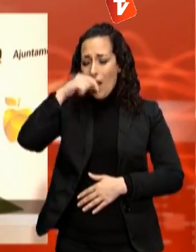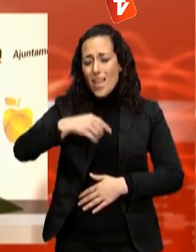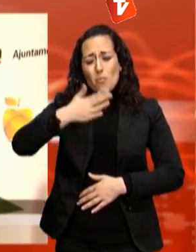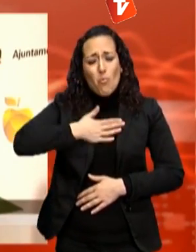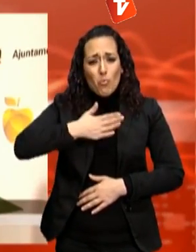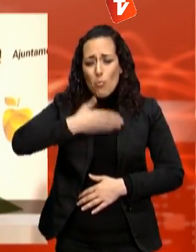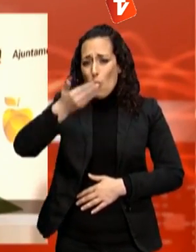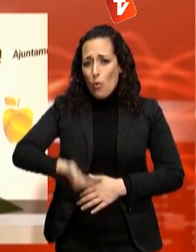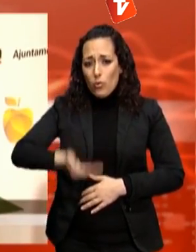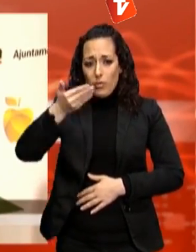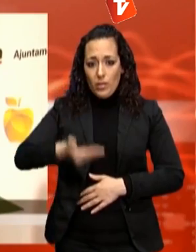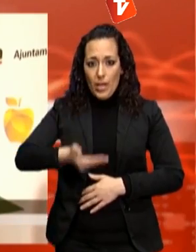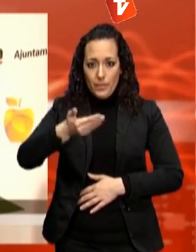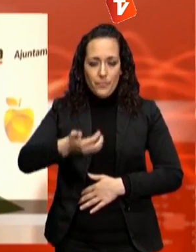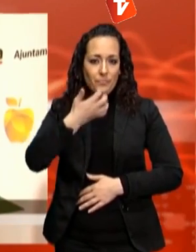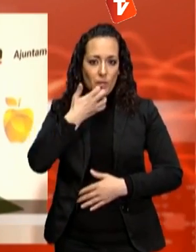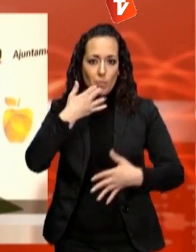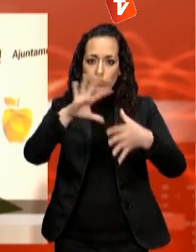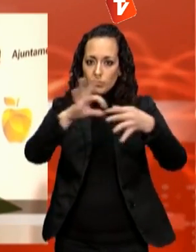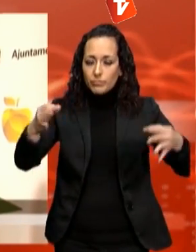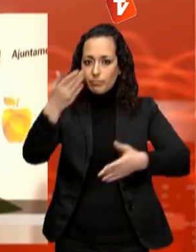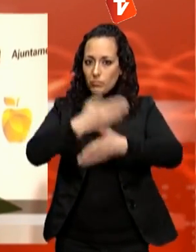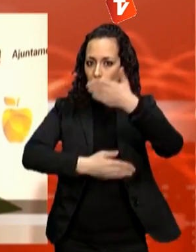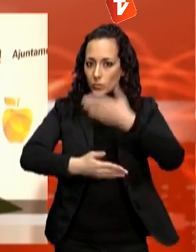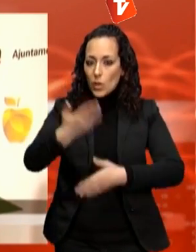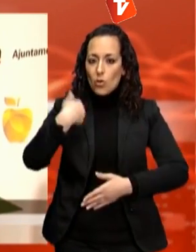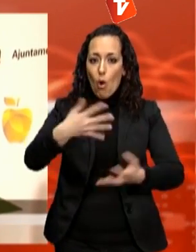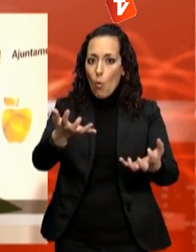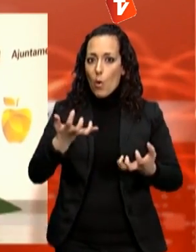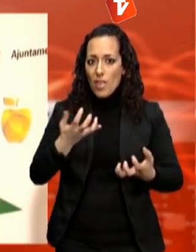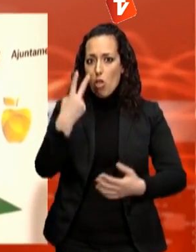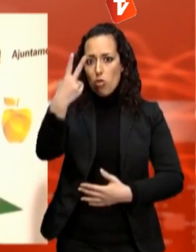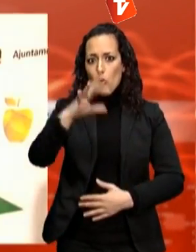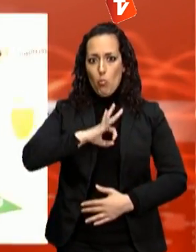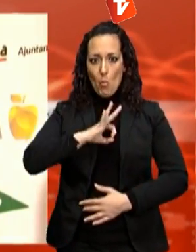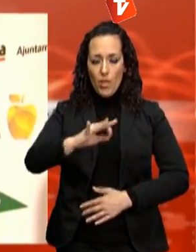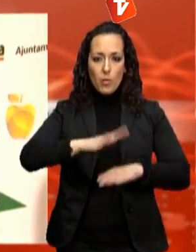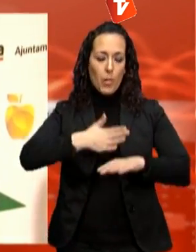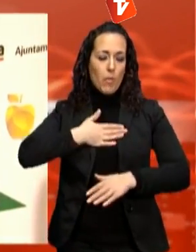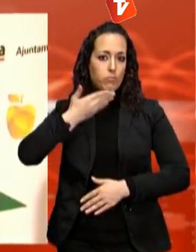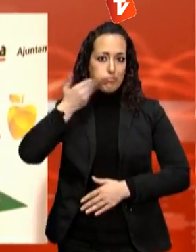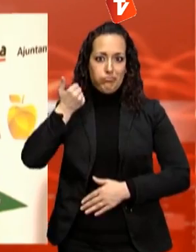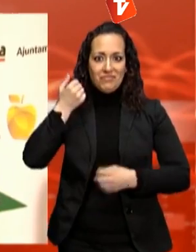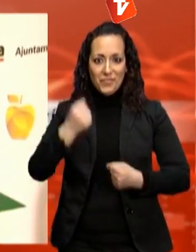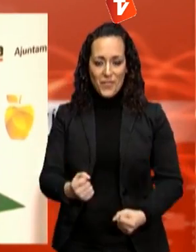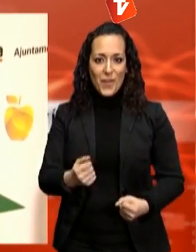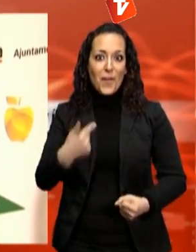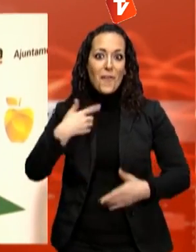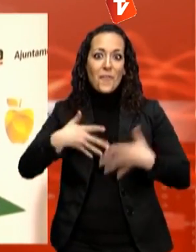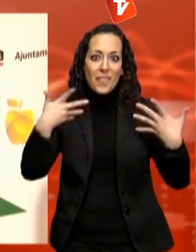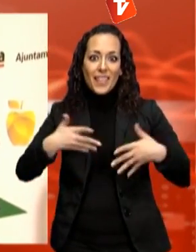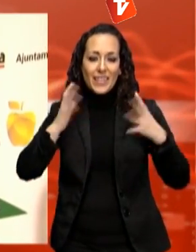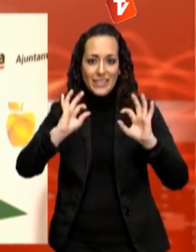també en uns Jocs Paralímpics haver guanyat dues medalles, per mi és tot un orgull. Home, jo estic molt contenta d